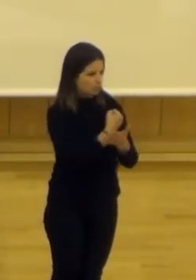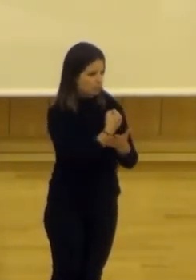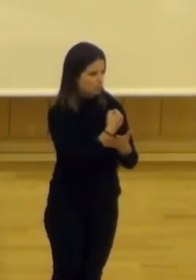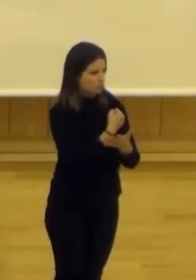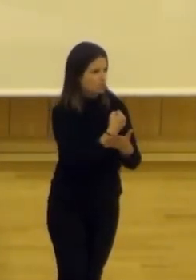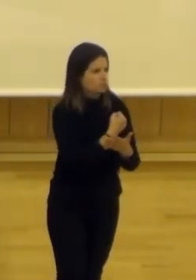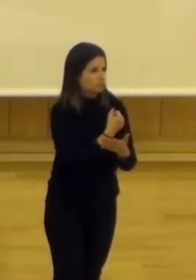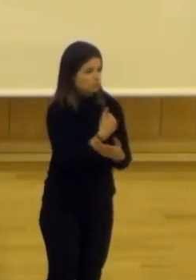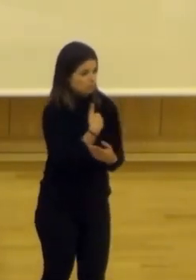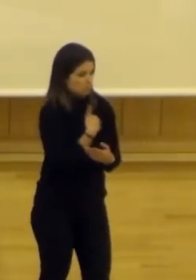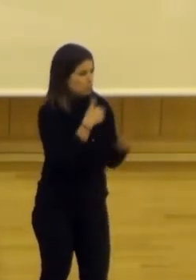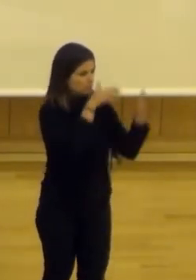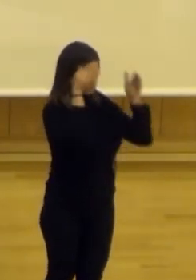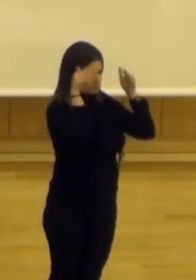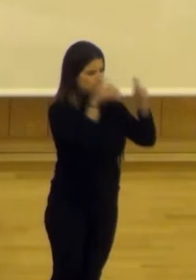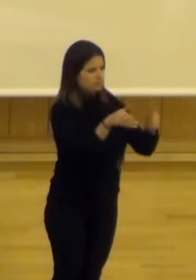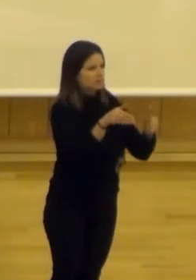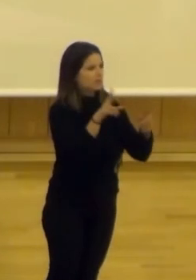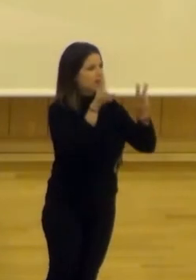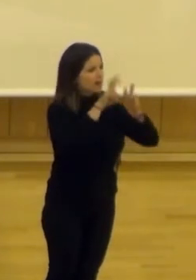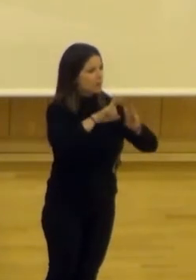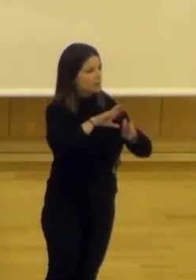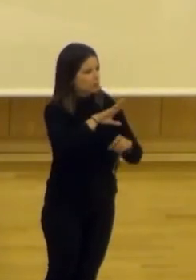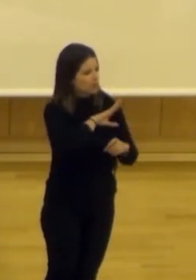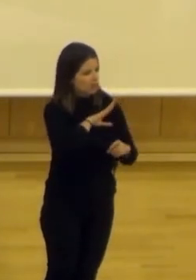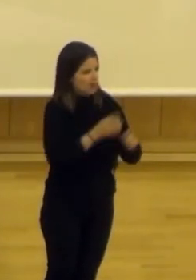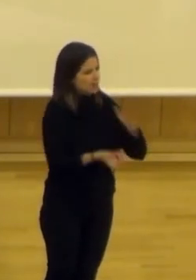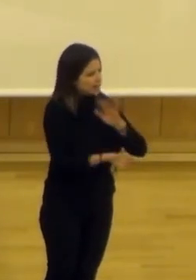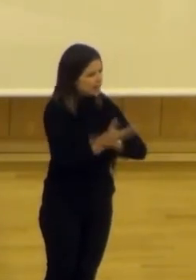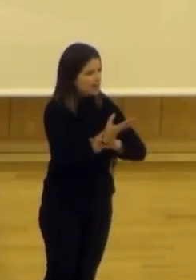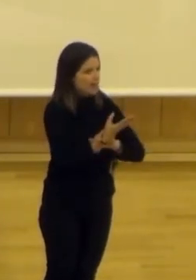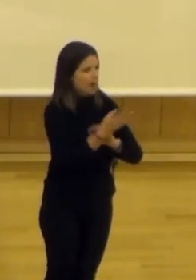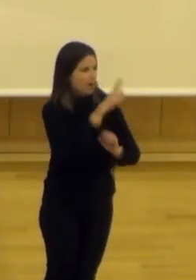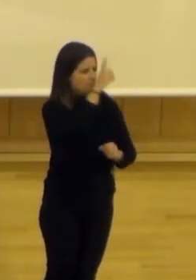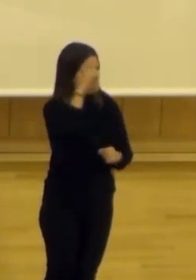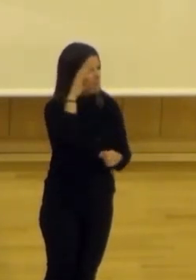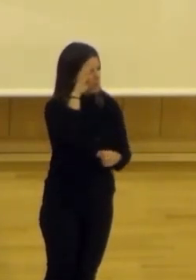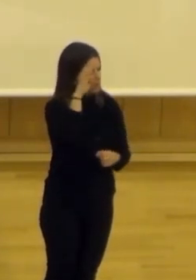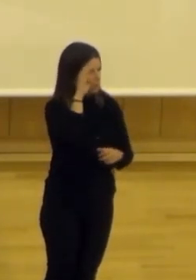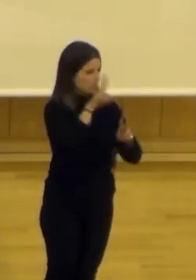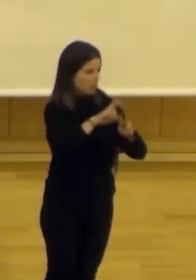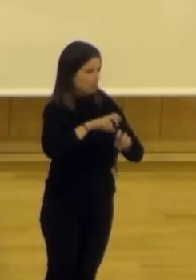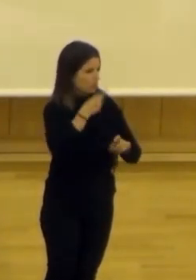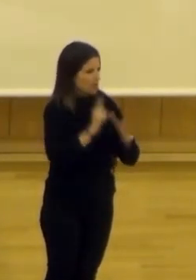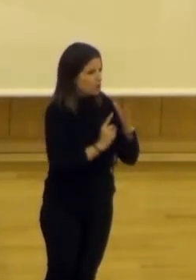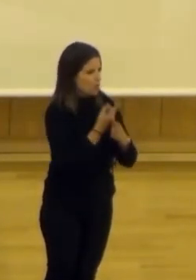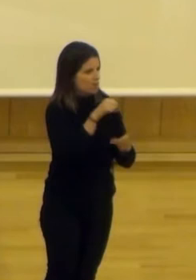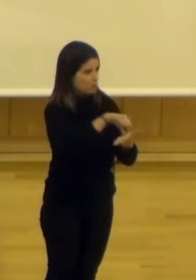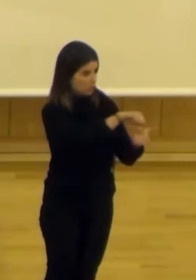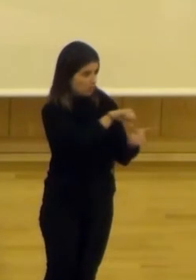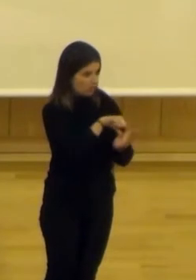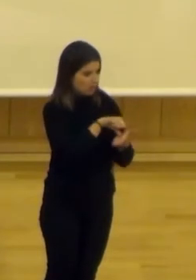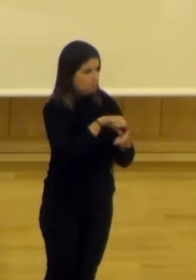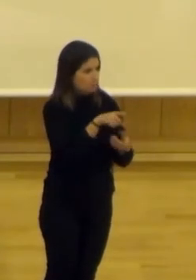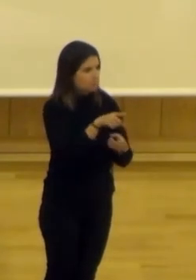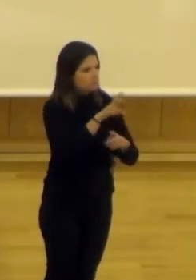Y en el que yo me voy a centrar, que es el laboratorio del cual nace Madrid Escucha, es el laboratorio de innovación ciudadana, que básicamente